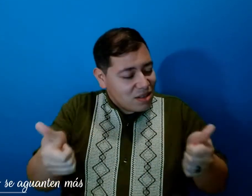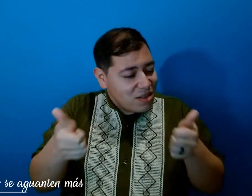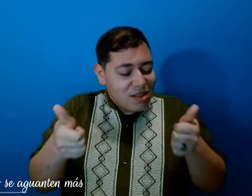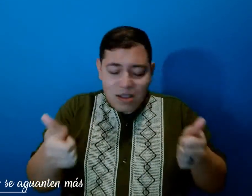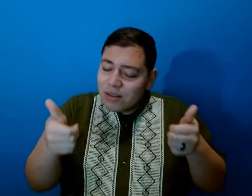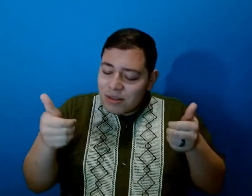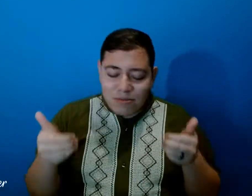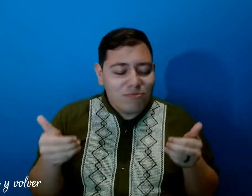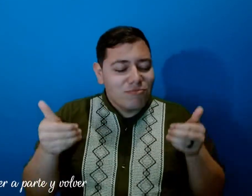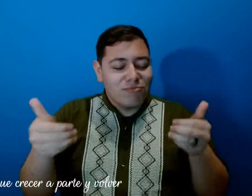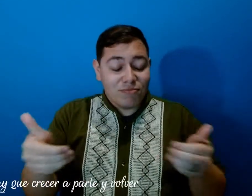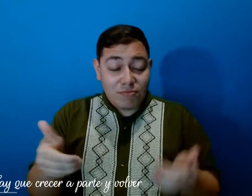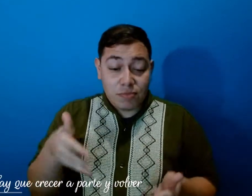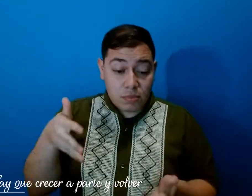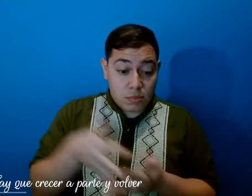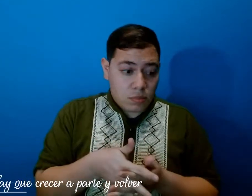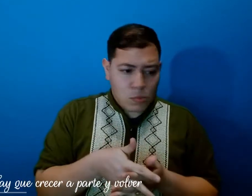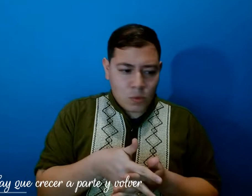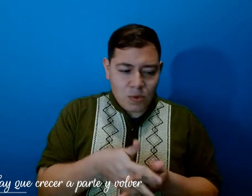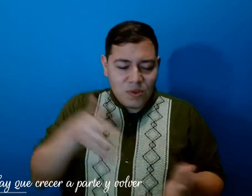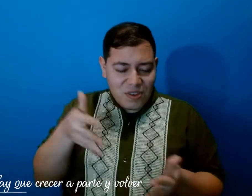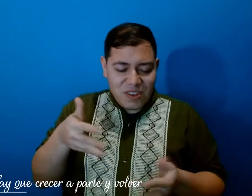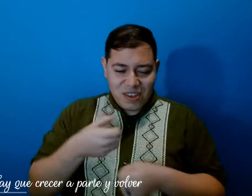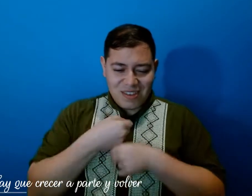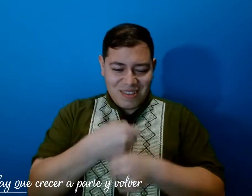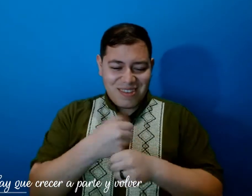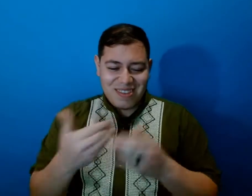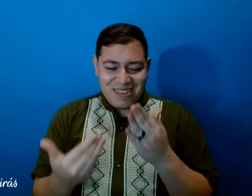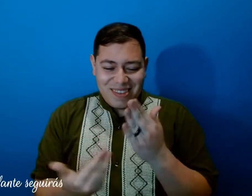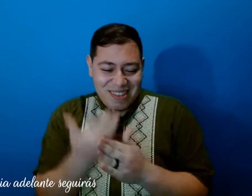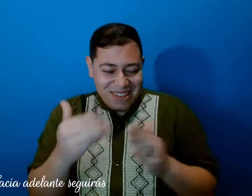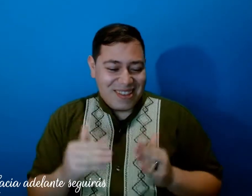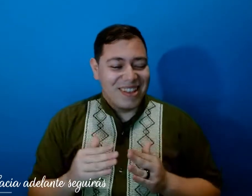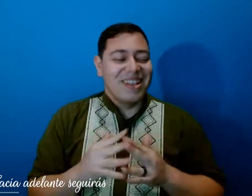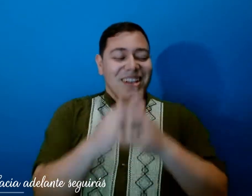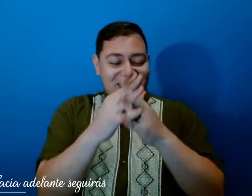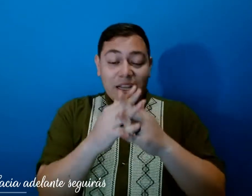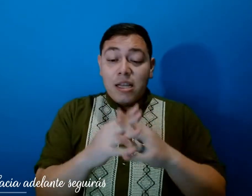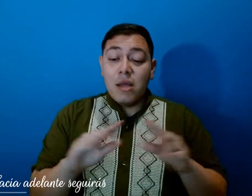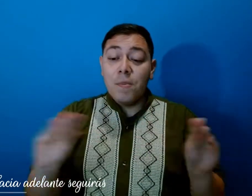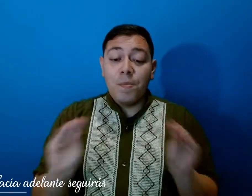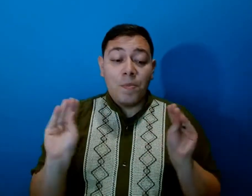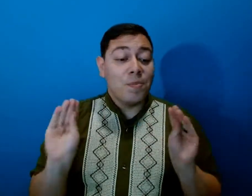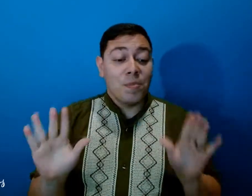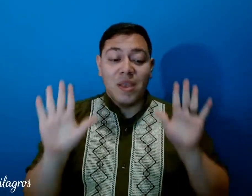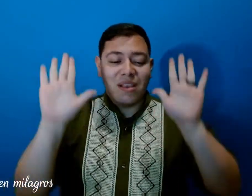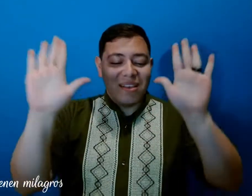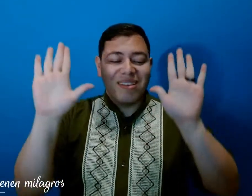Hay que crecer aparte y volver Hacia adelante seguirás Vienen milagros